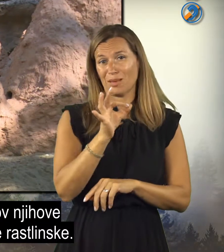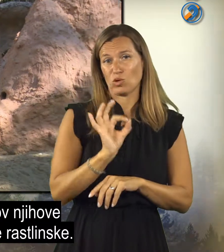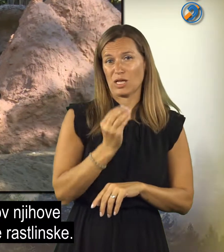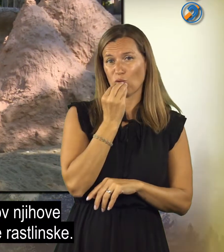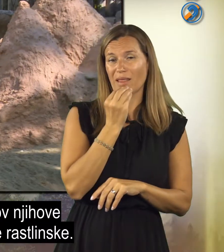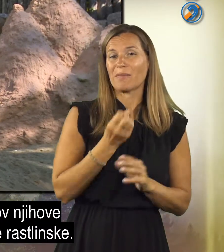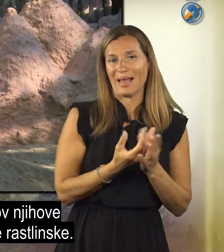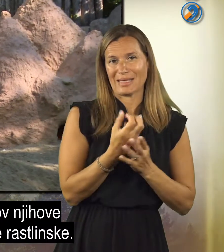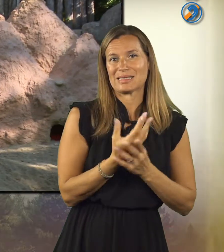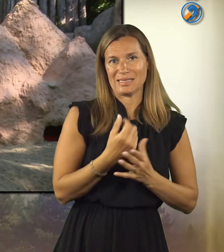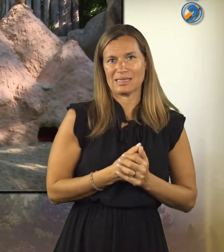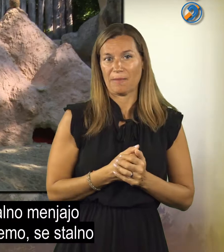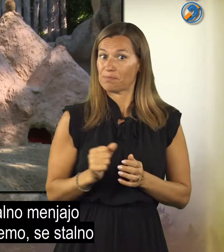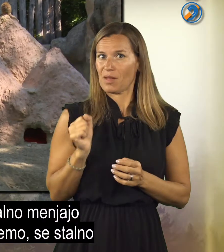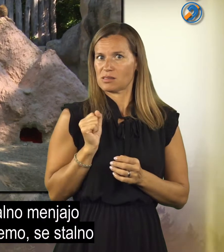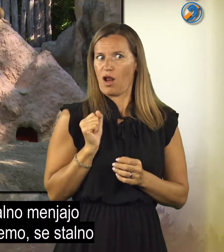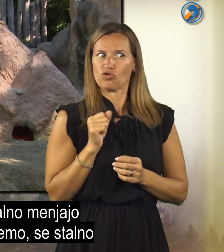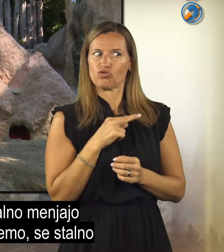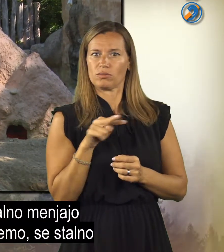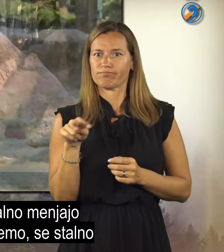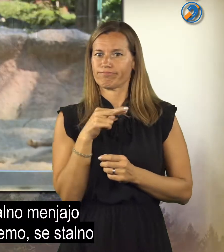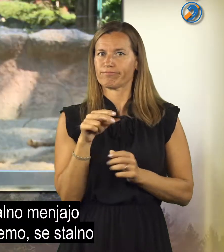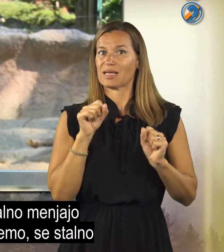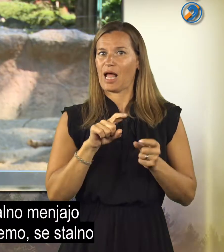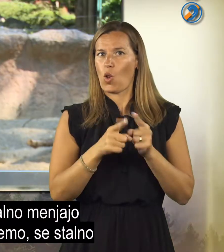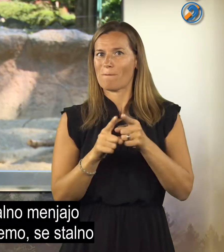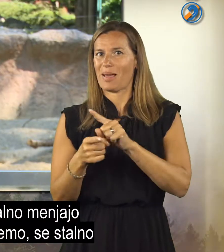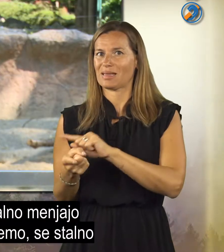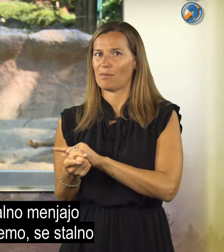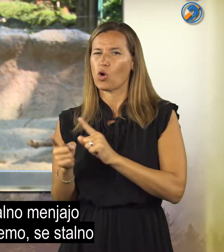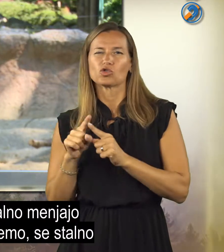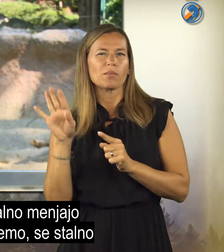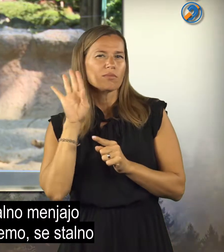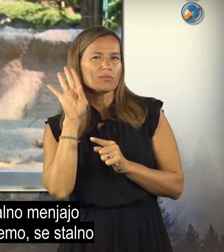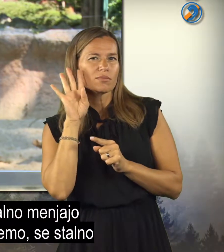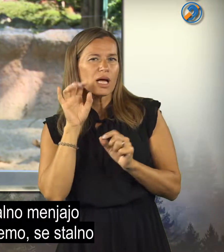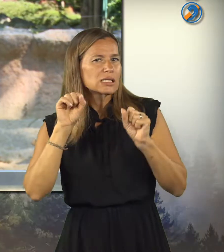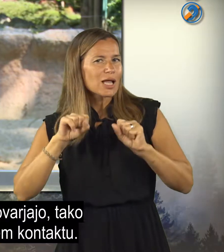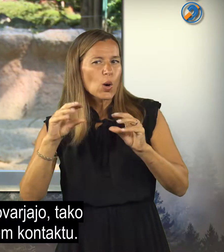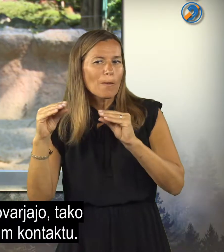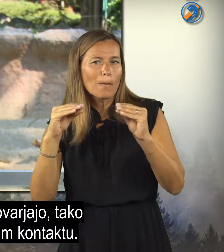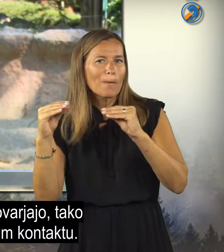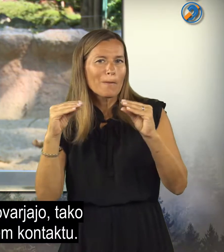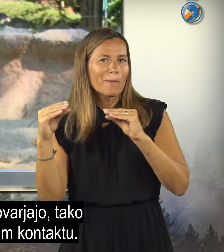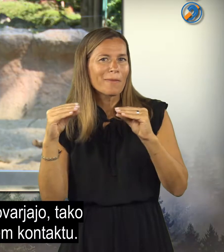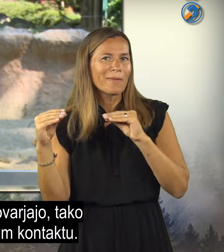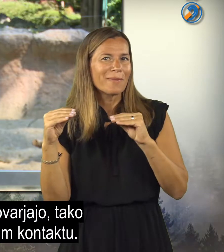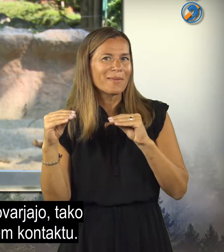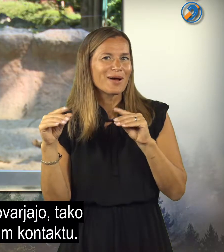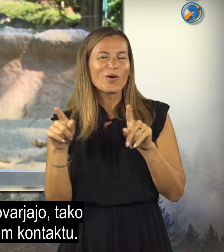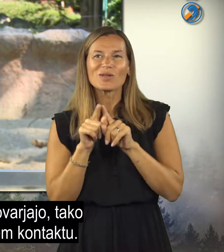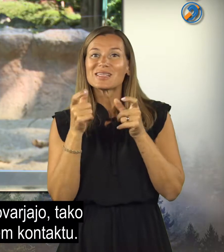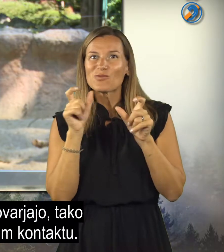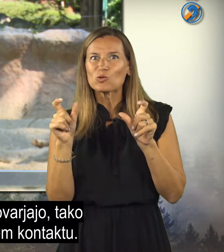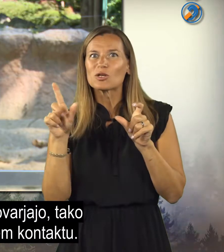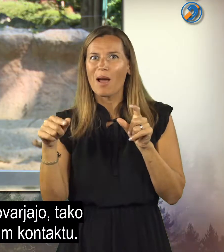pa je raslinske. Na straži se stalno menjajo in če jih prisluknemo, se stalno med seboj pogovarjajo,